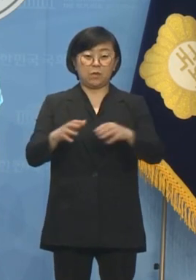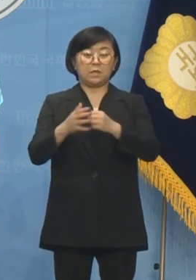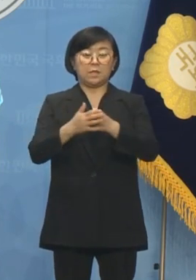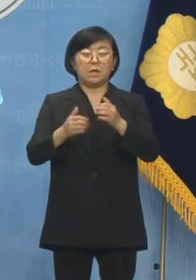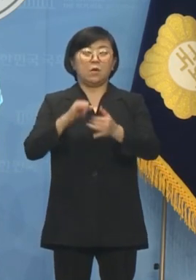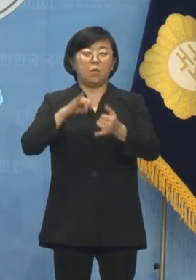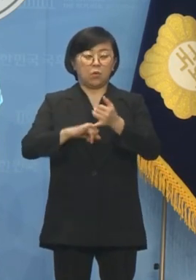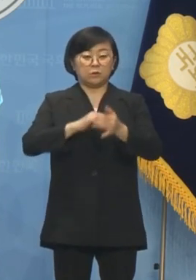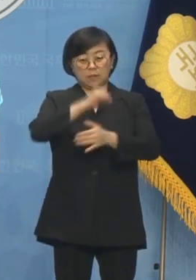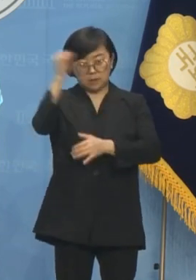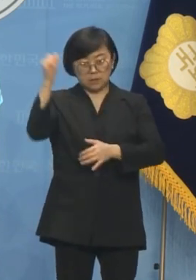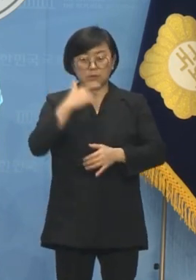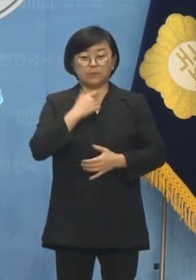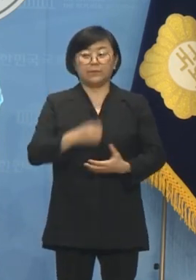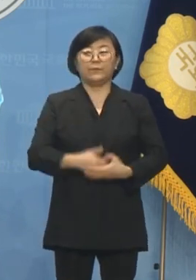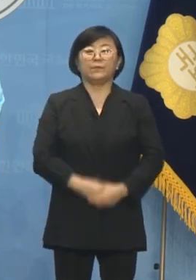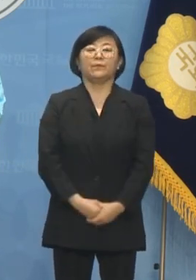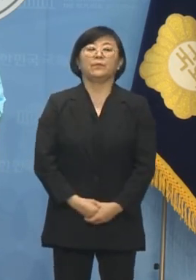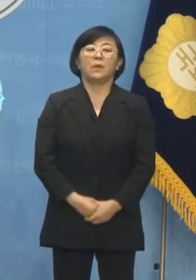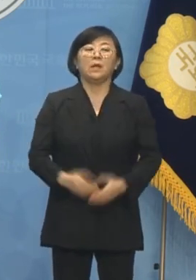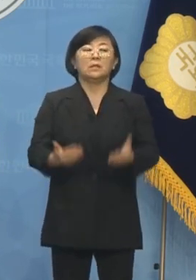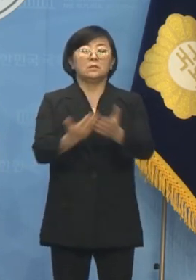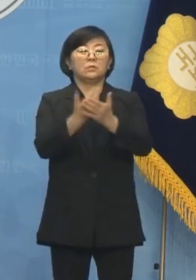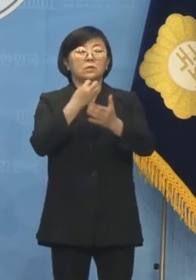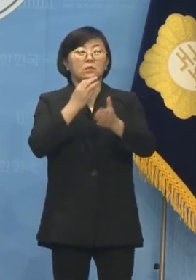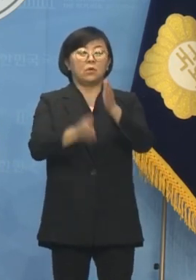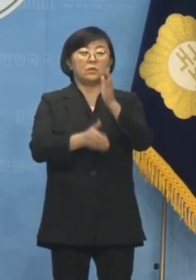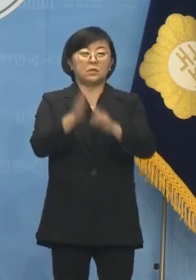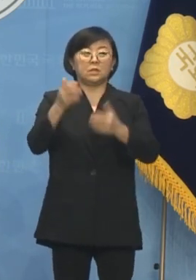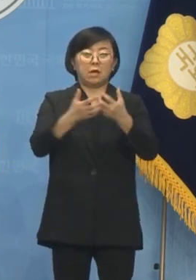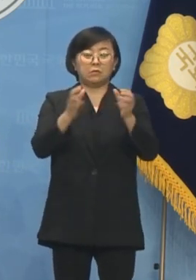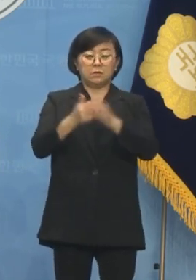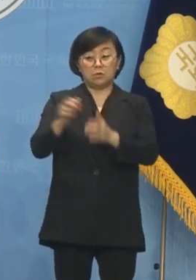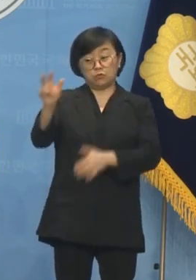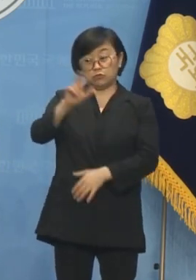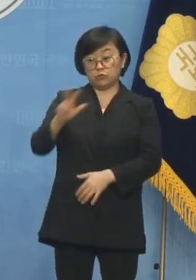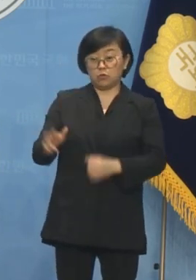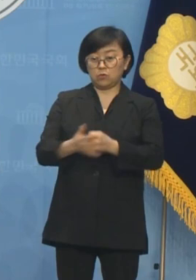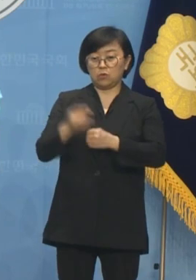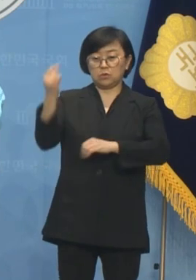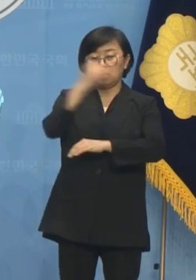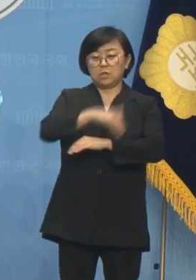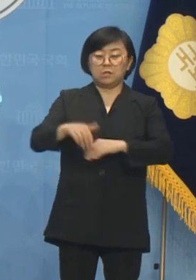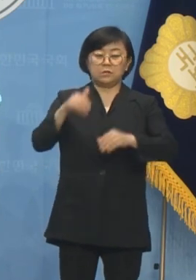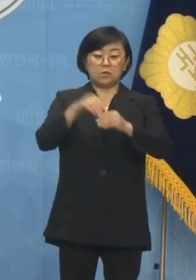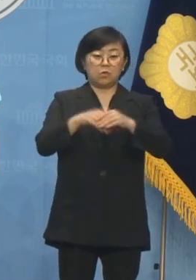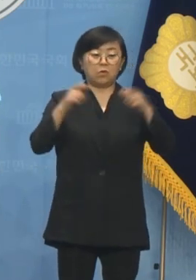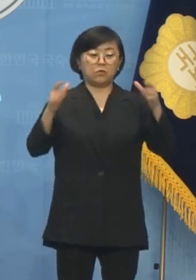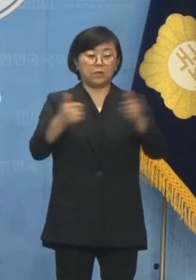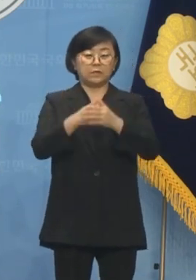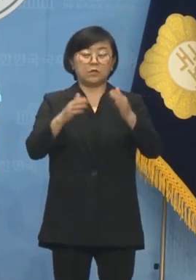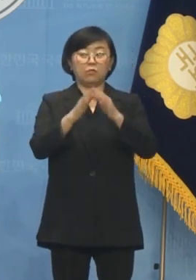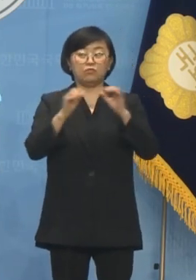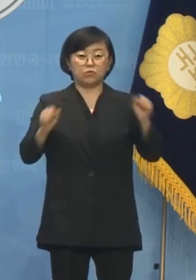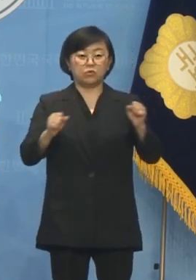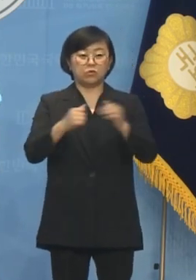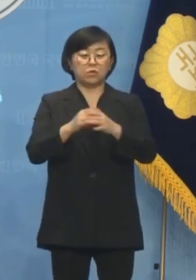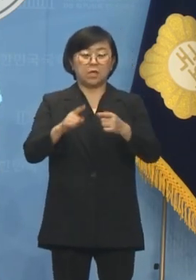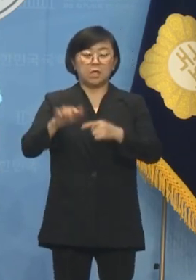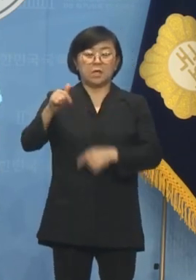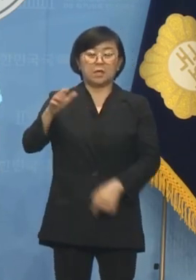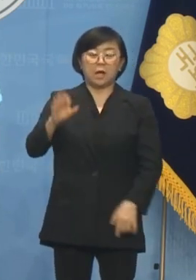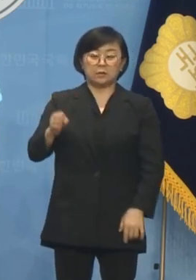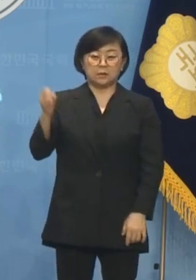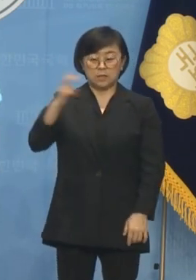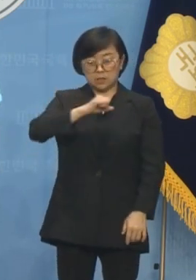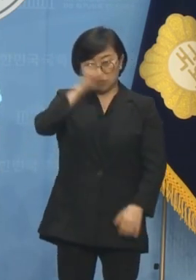반드시 당선시키고자 합니다. 진보당 서울시당은 전국적으로 전략선거국인 전북 전주 강성 의원의